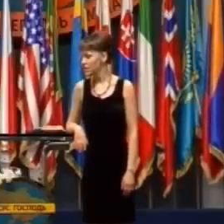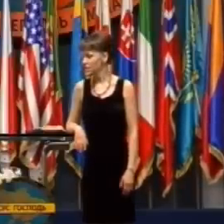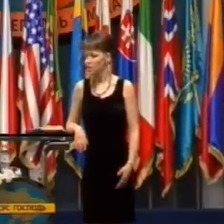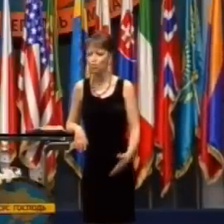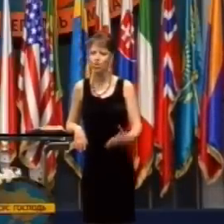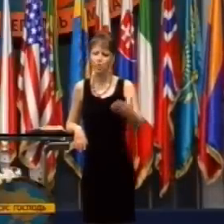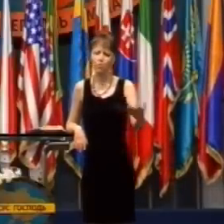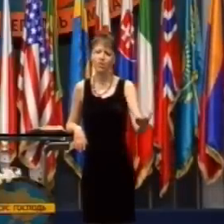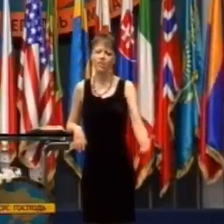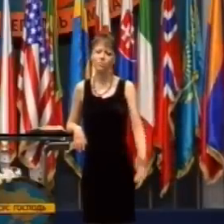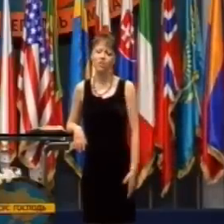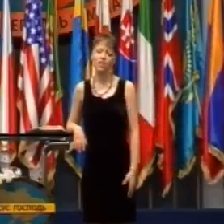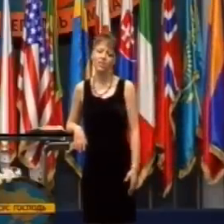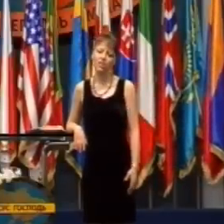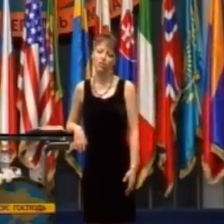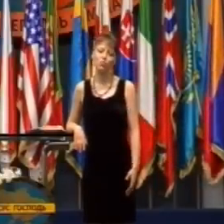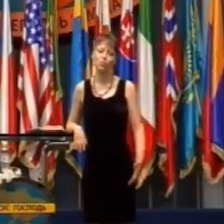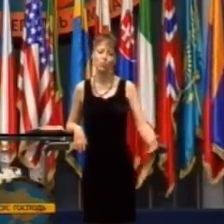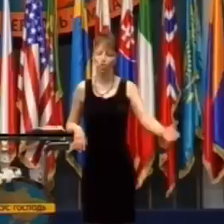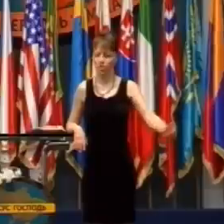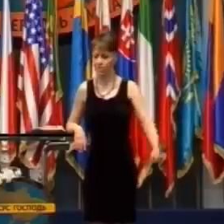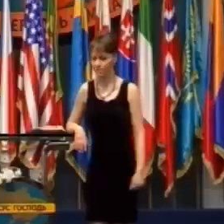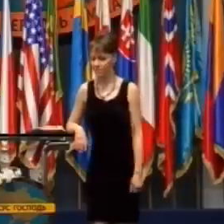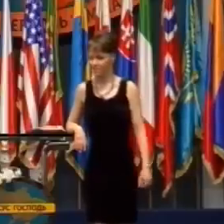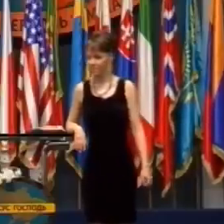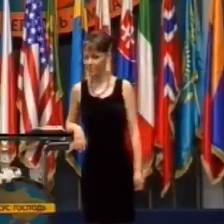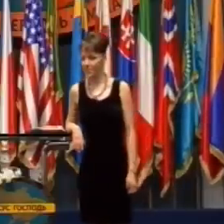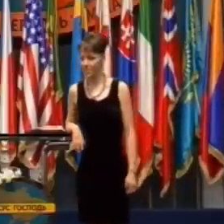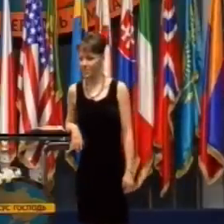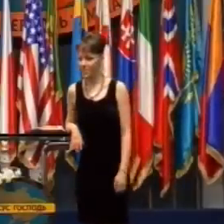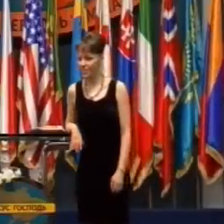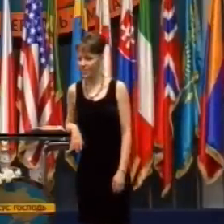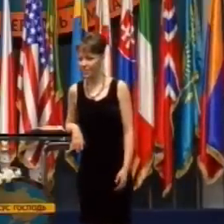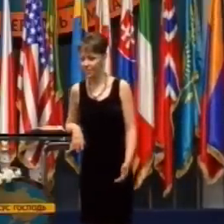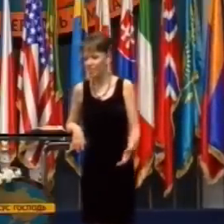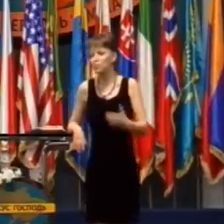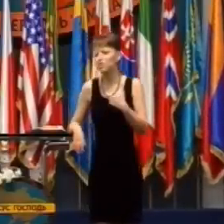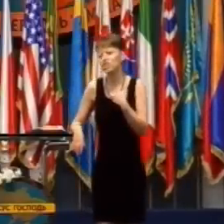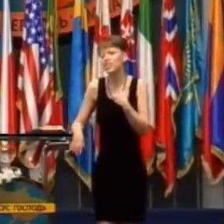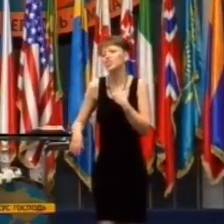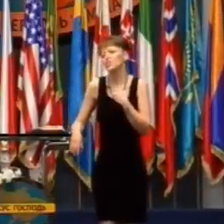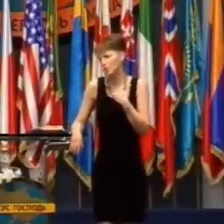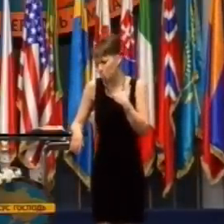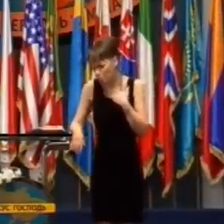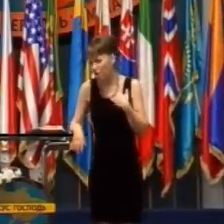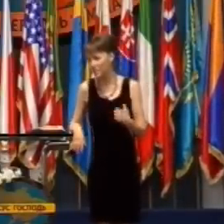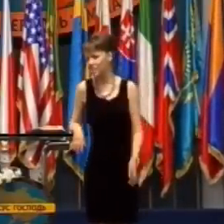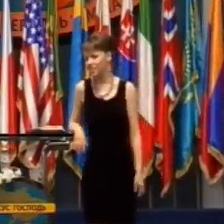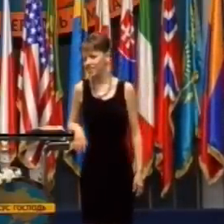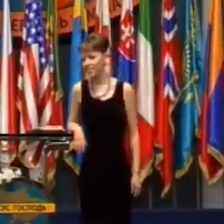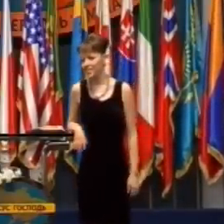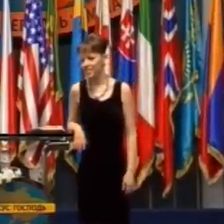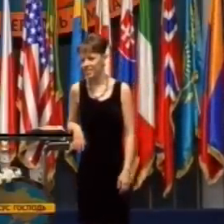Ľudia sa budú na vás dívať a hovoriť, vy máte také šťastie, vy viete, že to je Boh,